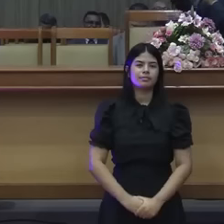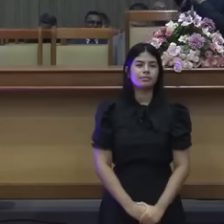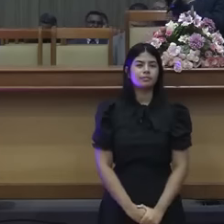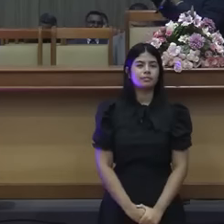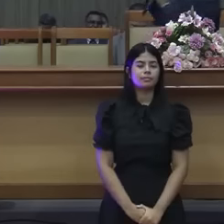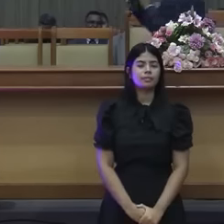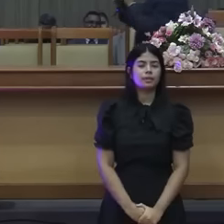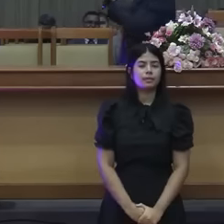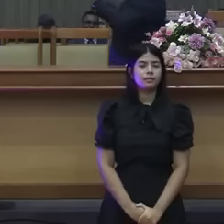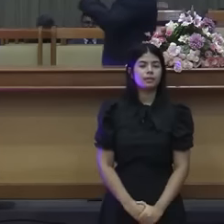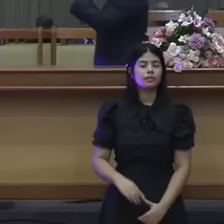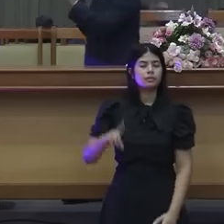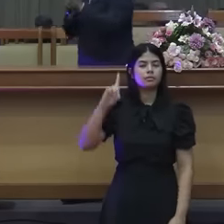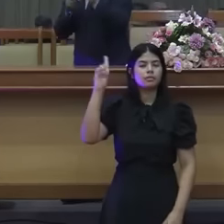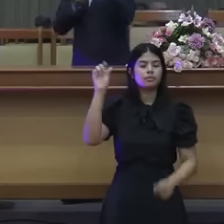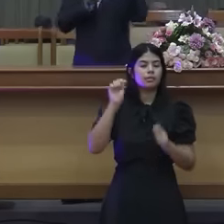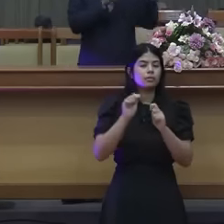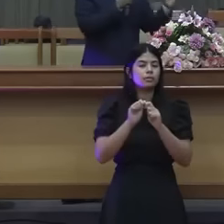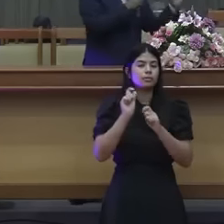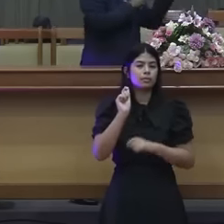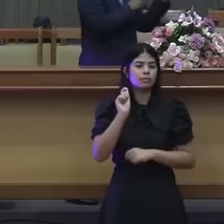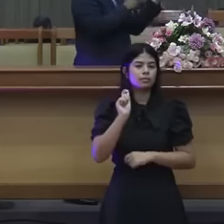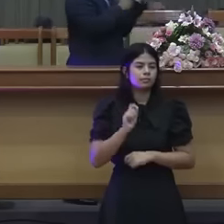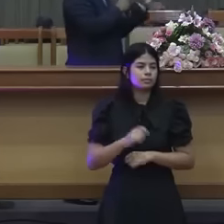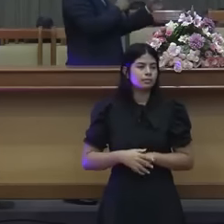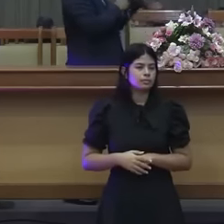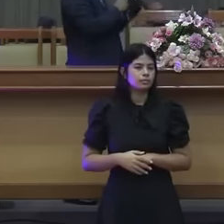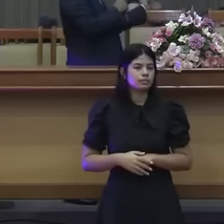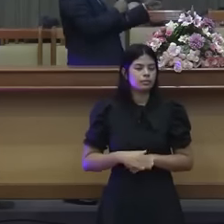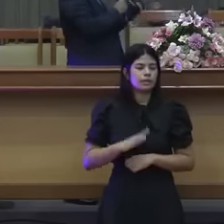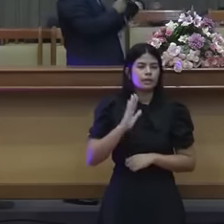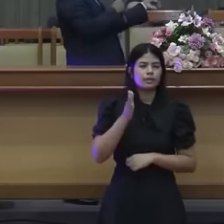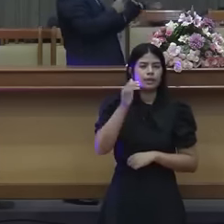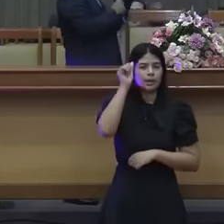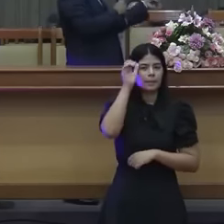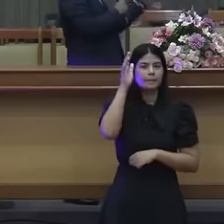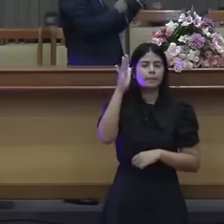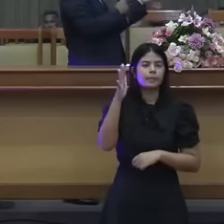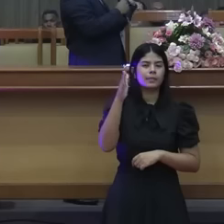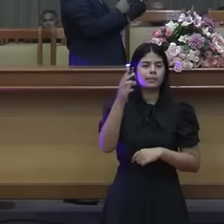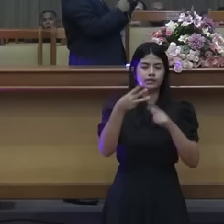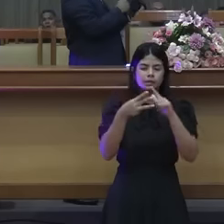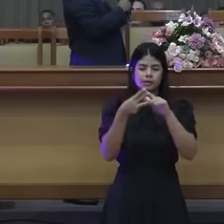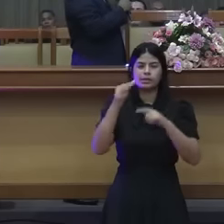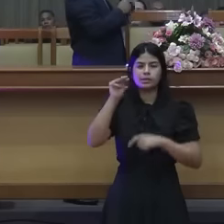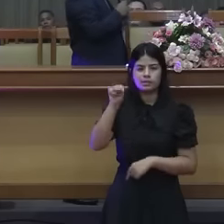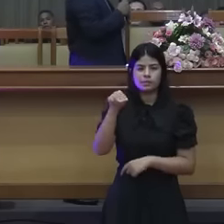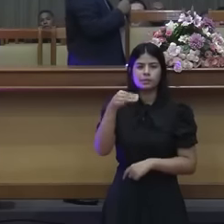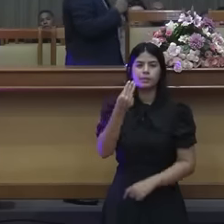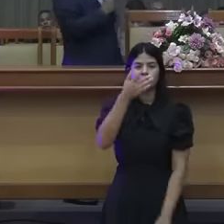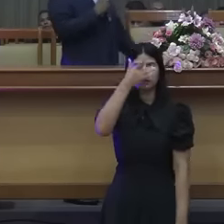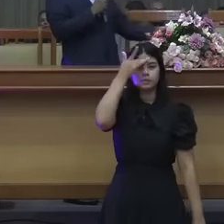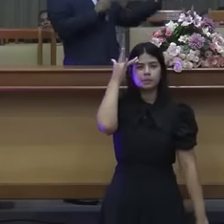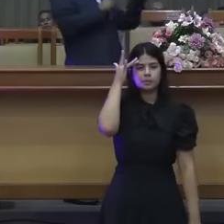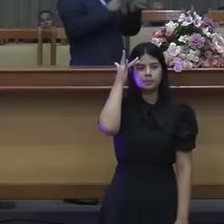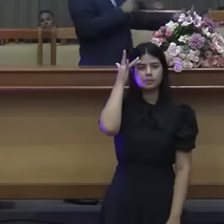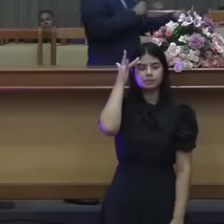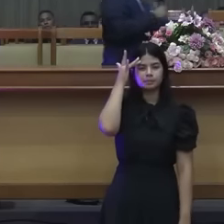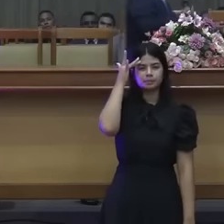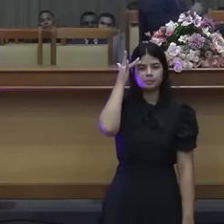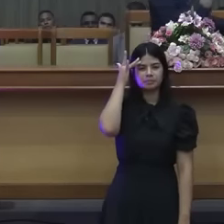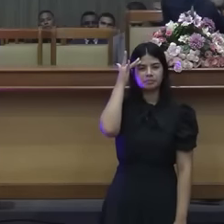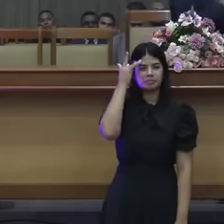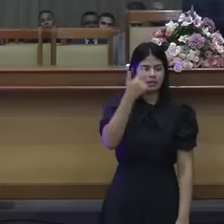Deus, ele faz isso por duas razões. Já imaginaram 3 milhões de pessoas fazendo as necessidades fisiológicas, o dito